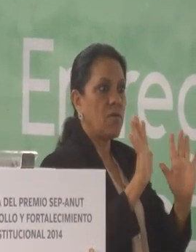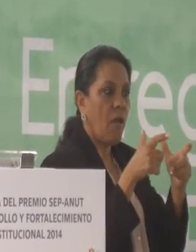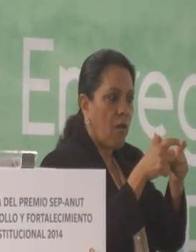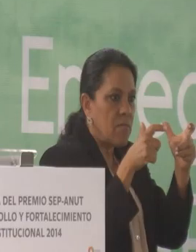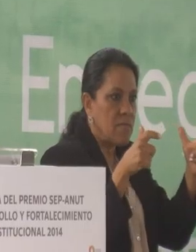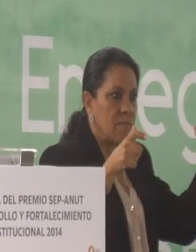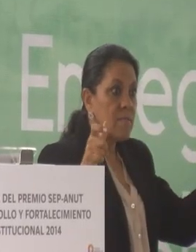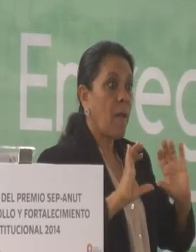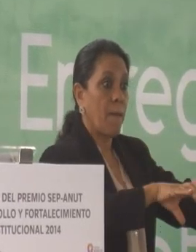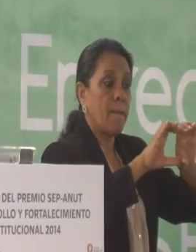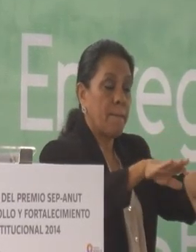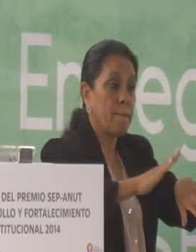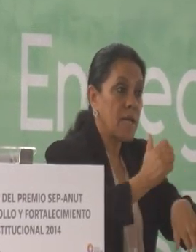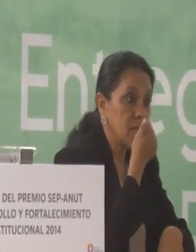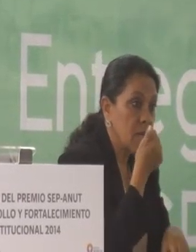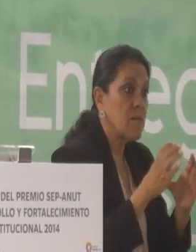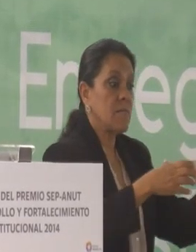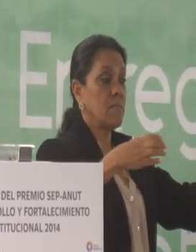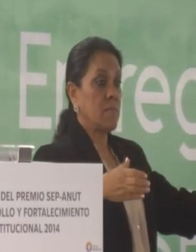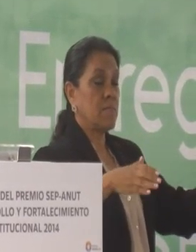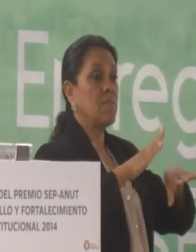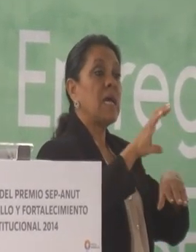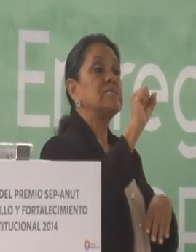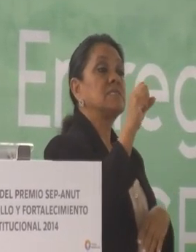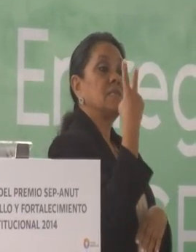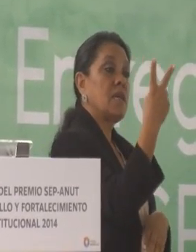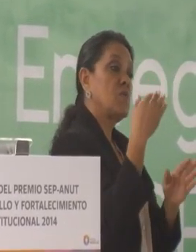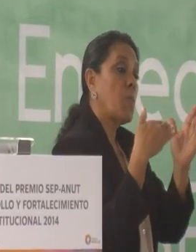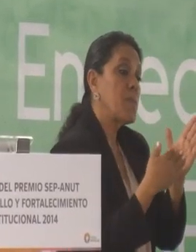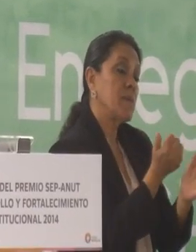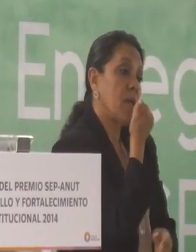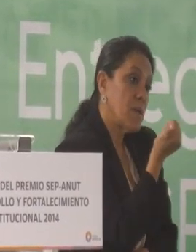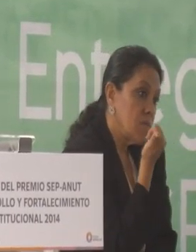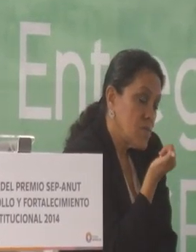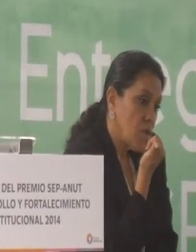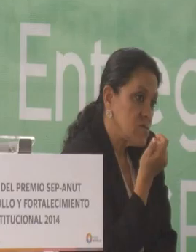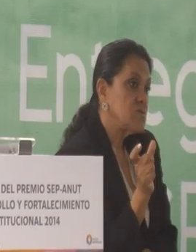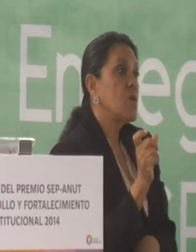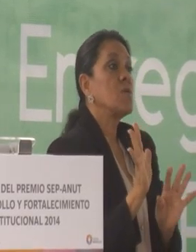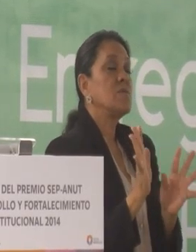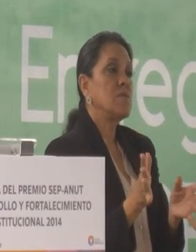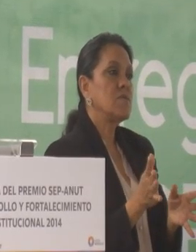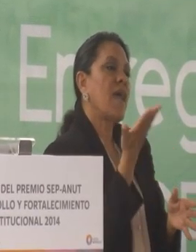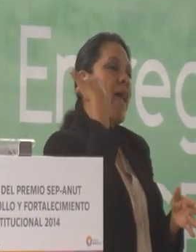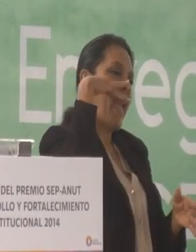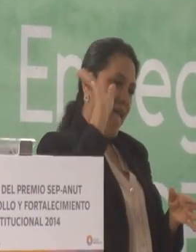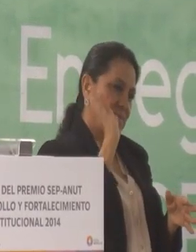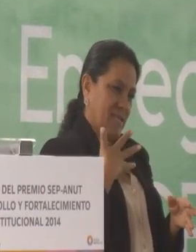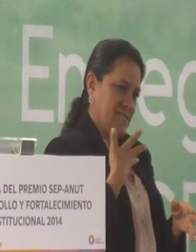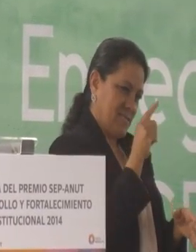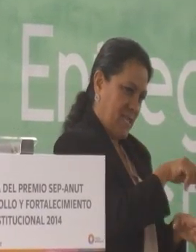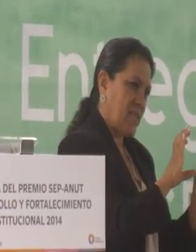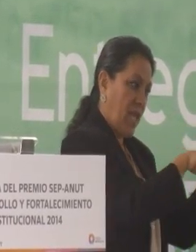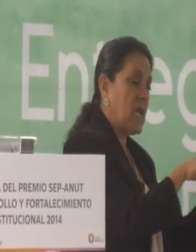su matrícula en poco más de 62 mil estudiantes al pasar de una matrícula escolar